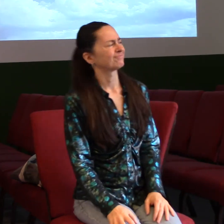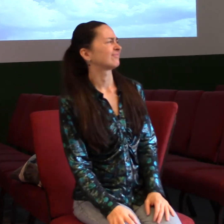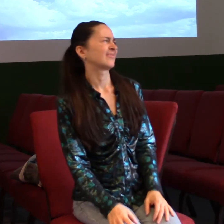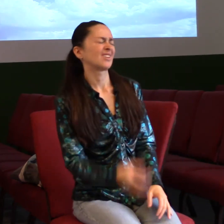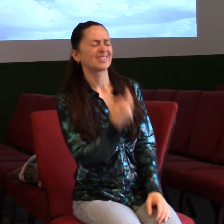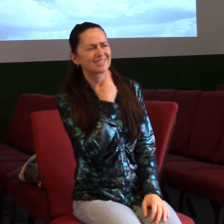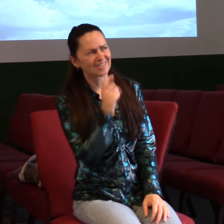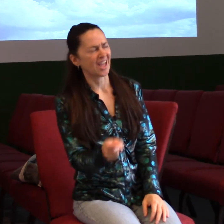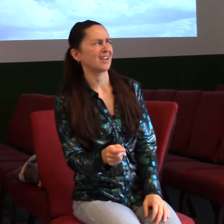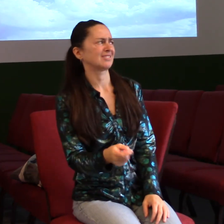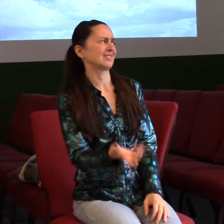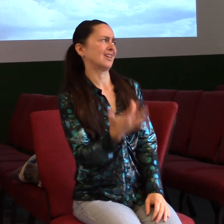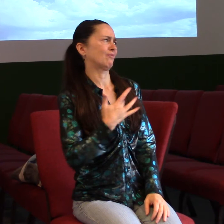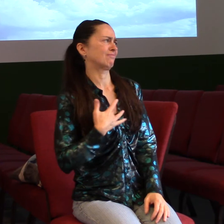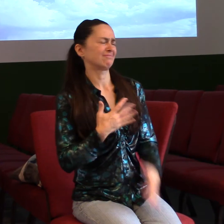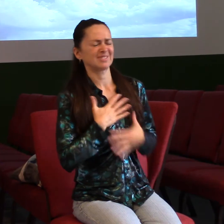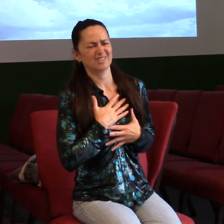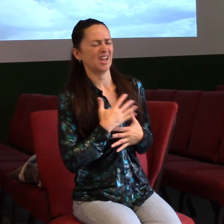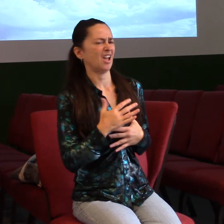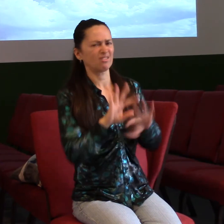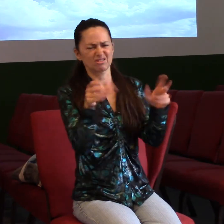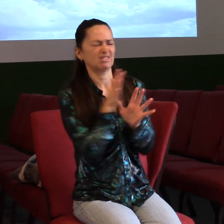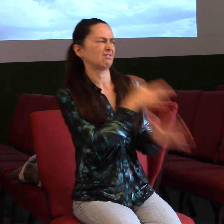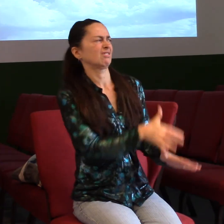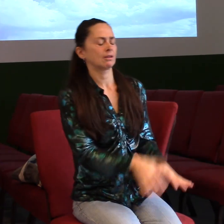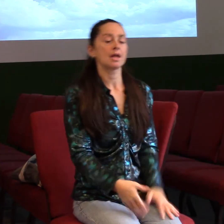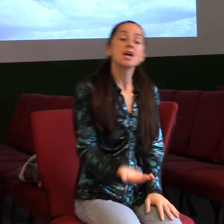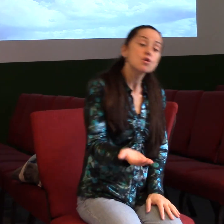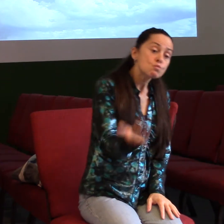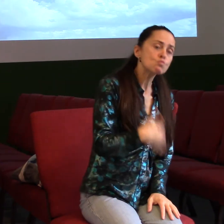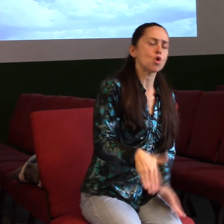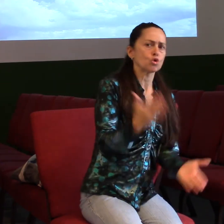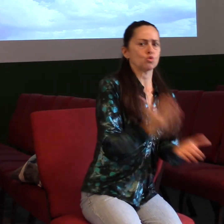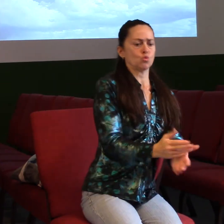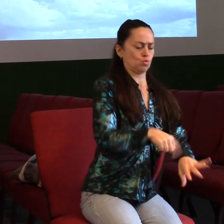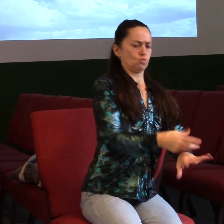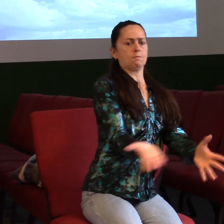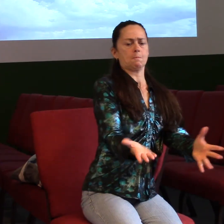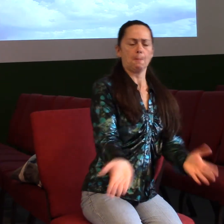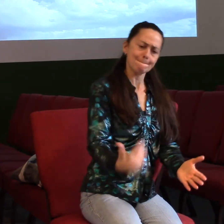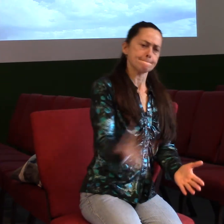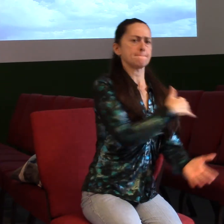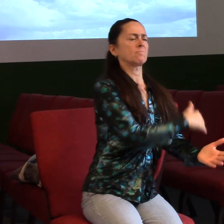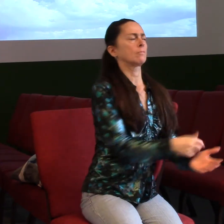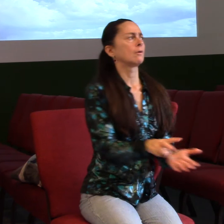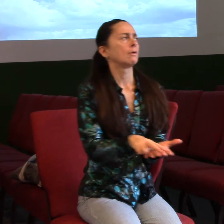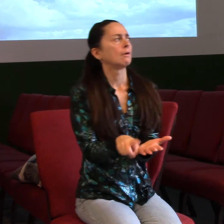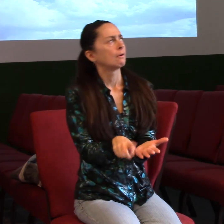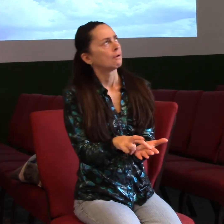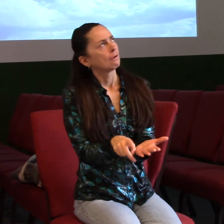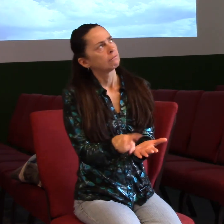A tak zapevnul příde znovu a říká, a už vážně stávej, musíme tam jít. No ale vždyť mě tam ani nikdo nebude poslouchat, nebude